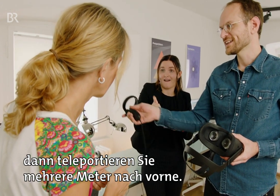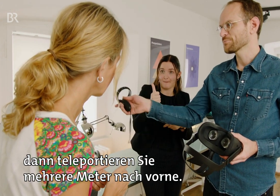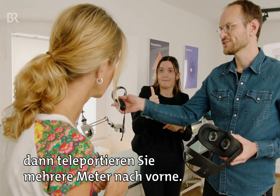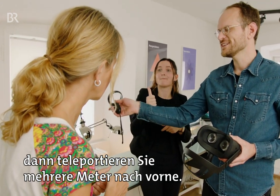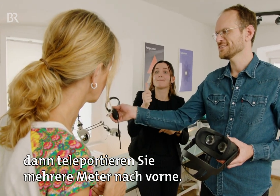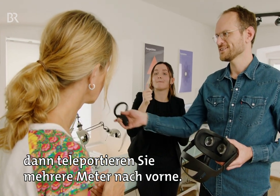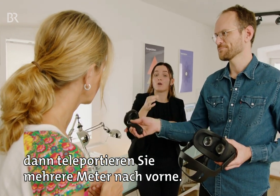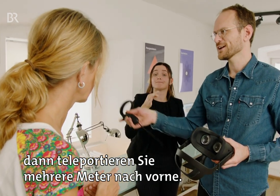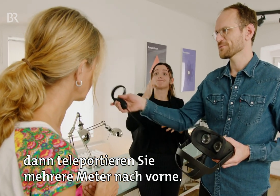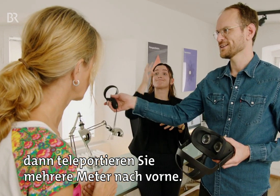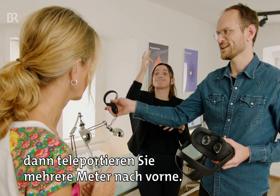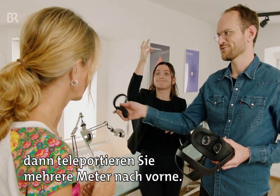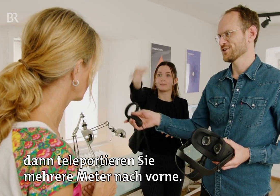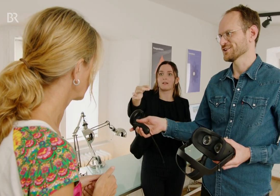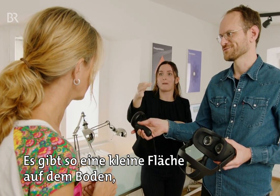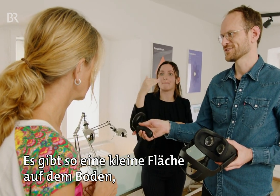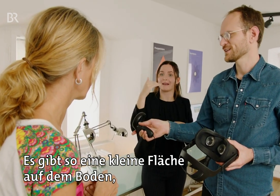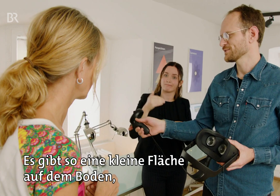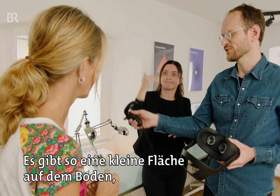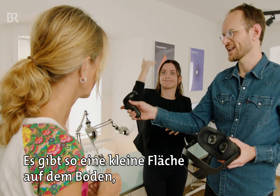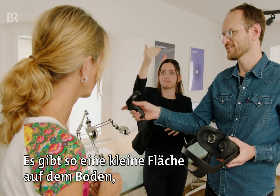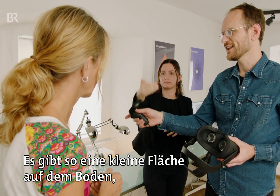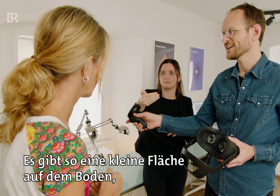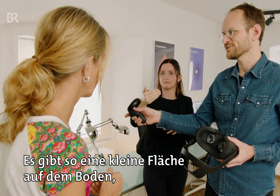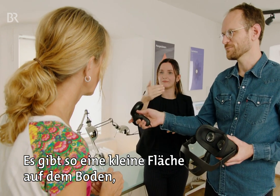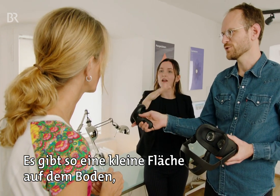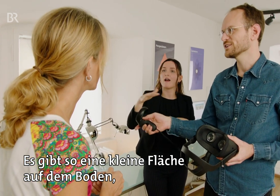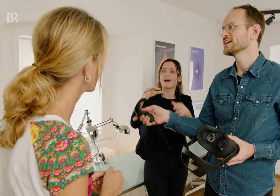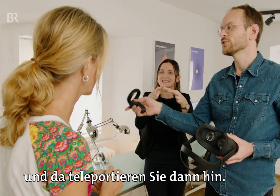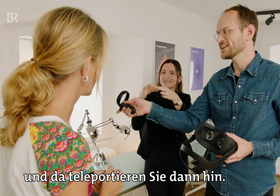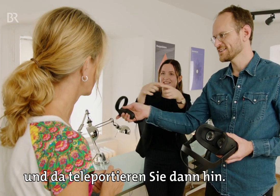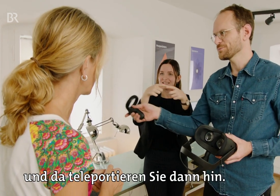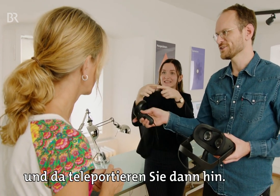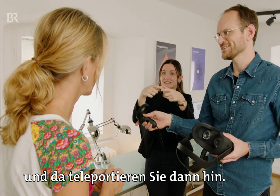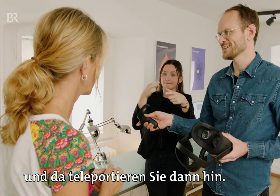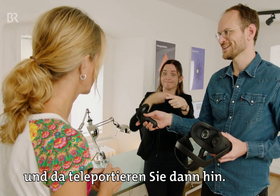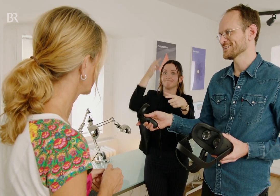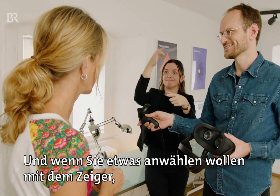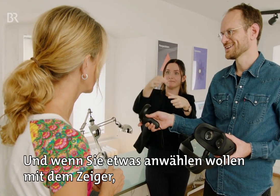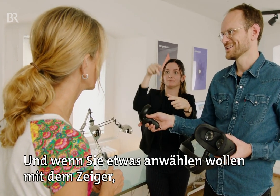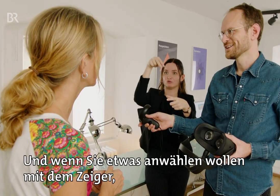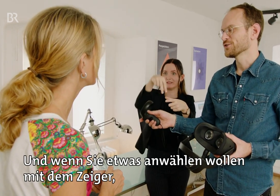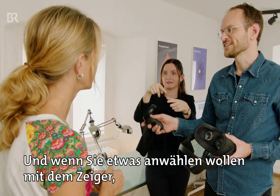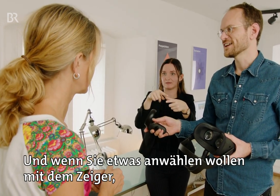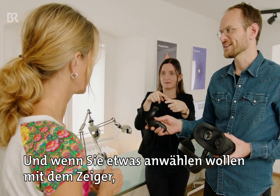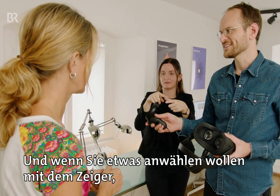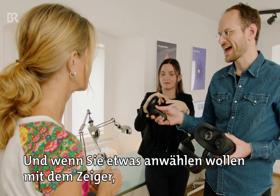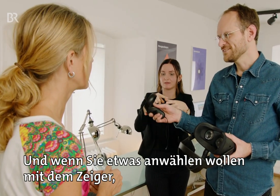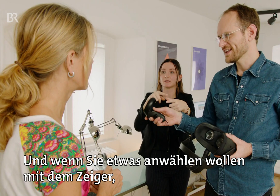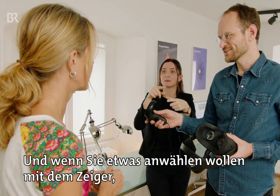teleportieren Sie mehrere Meter nach vorne. Es gibt so eine kleine Fläche auf dem Boden und da teleportieren Sie dann hin. Und wenn Sie etwas anwählen